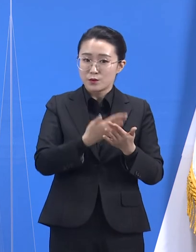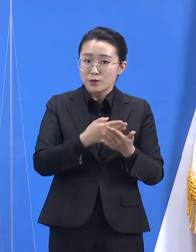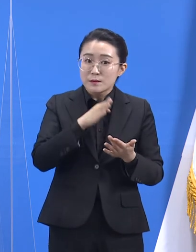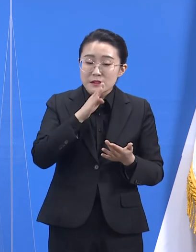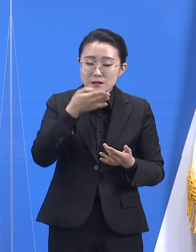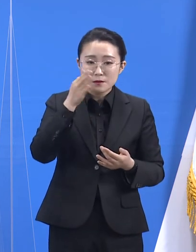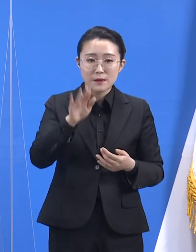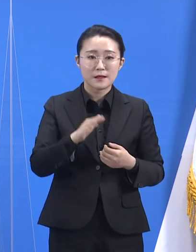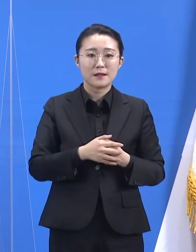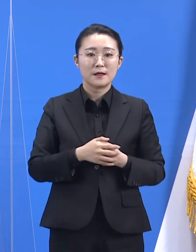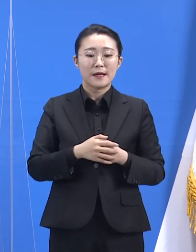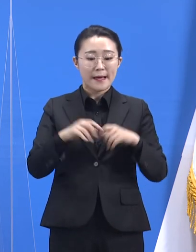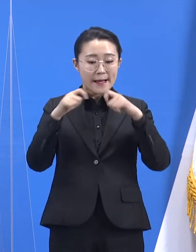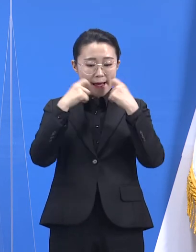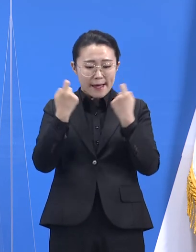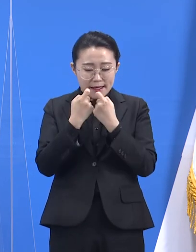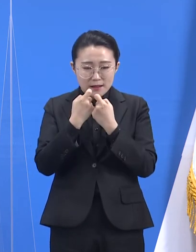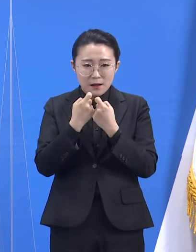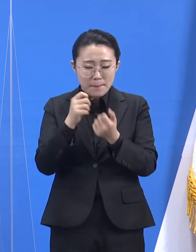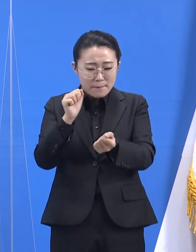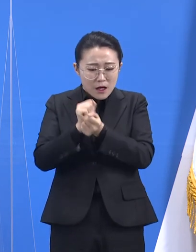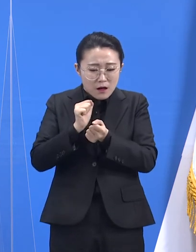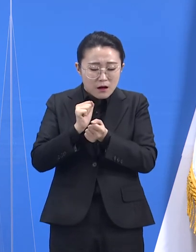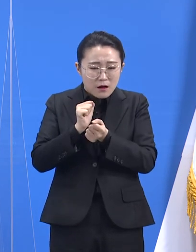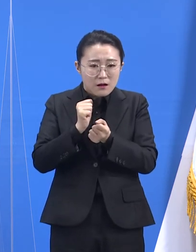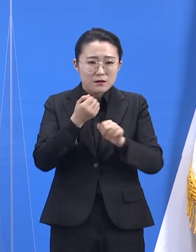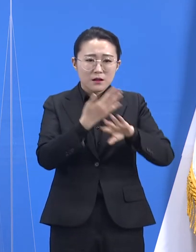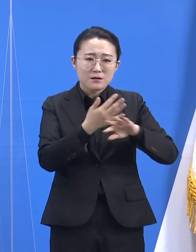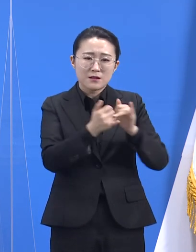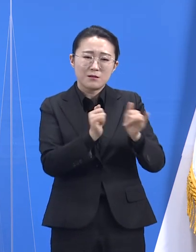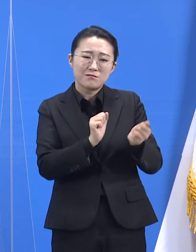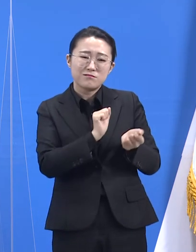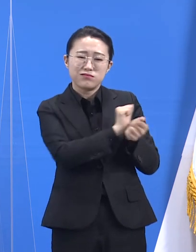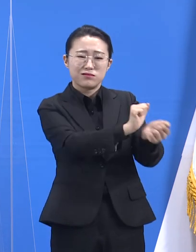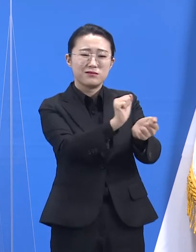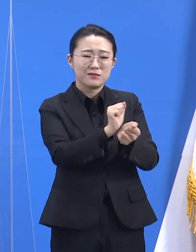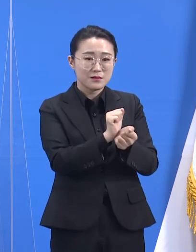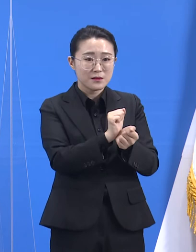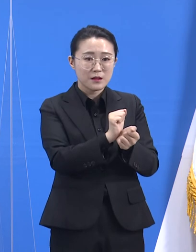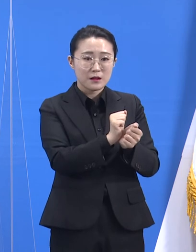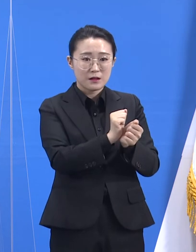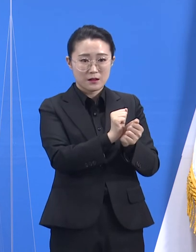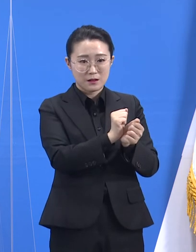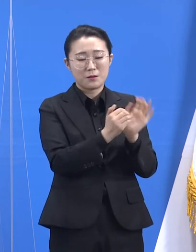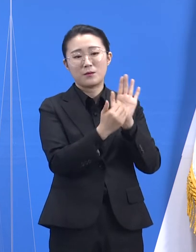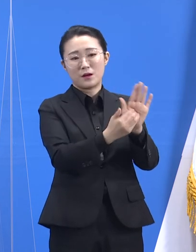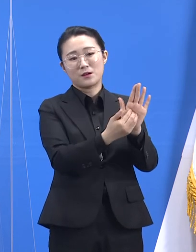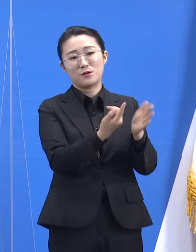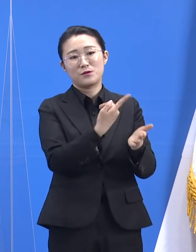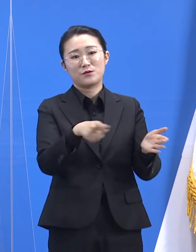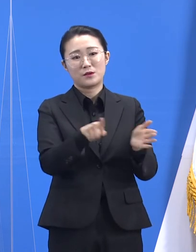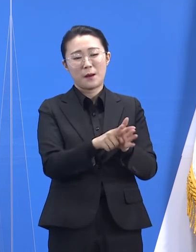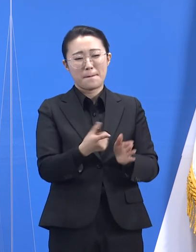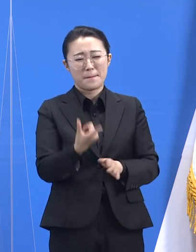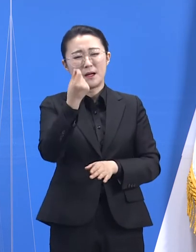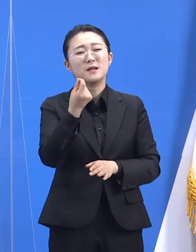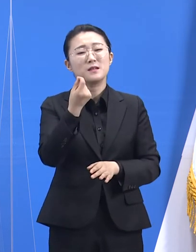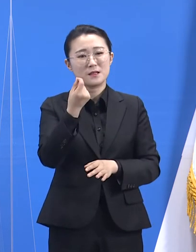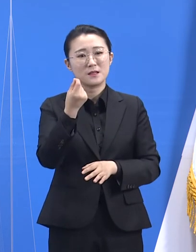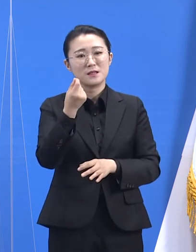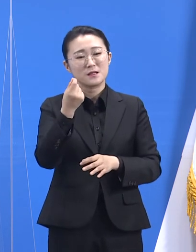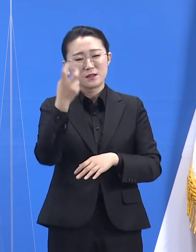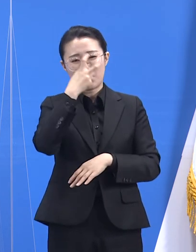사례가 유행으로 전환되지 않게 성공적으로 조기 차단하는 것이 더 중요합니다. 이는